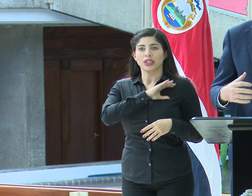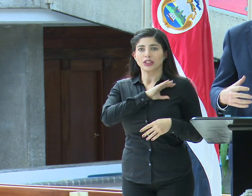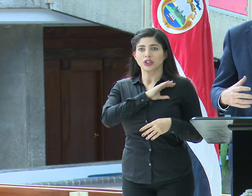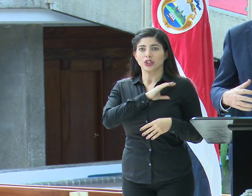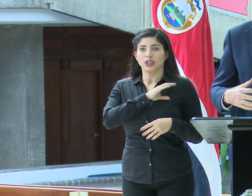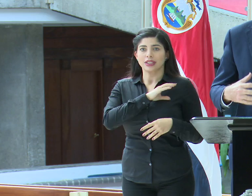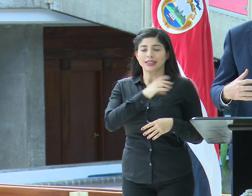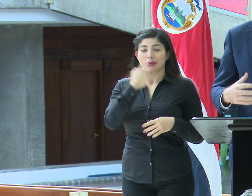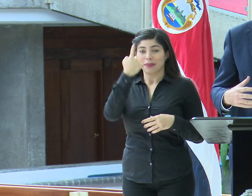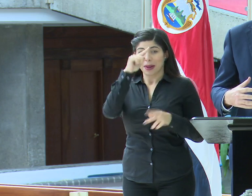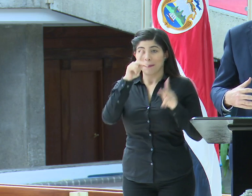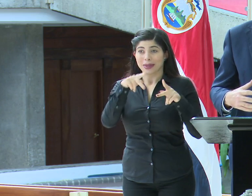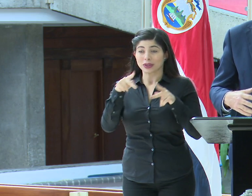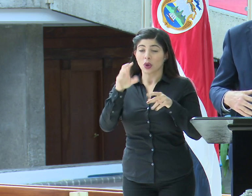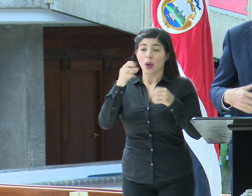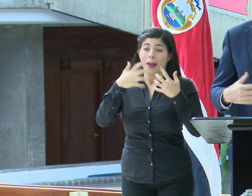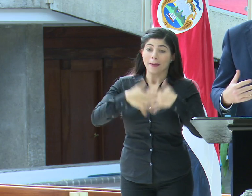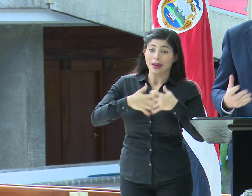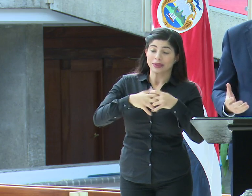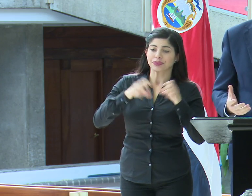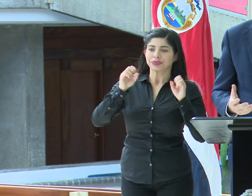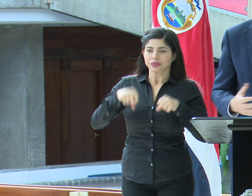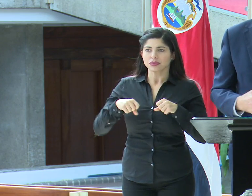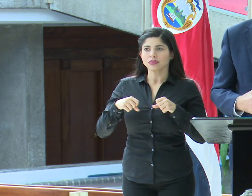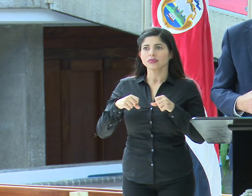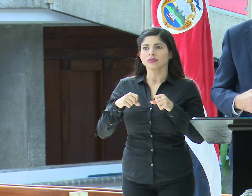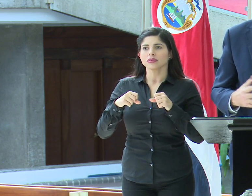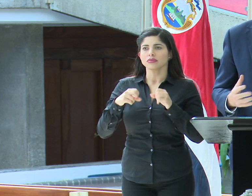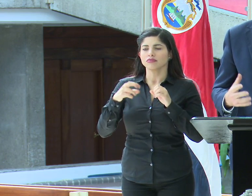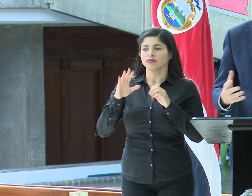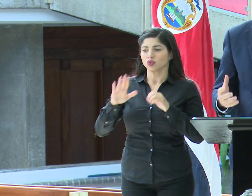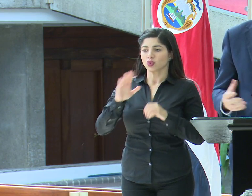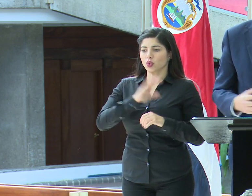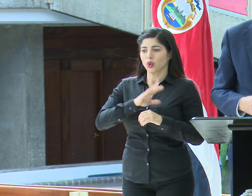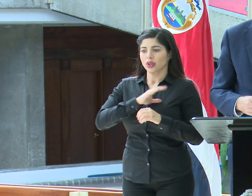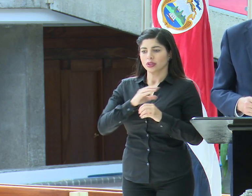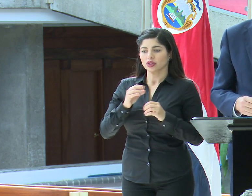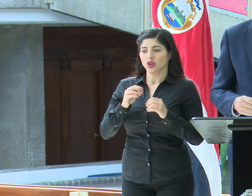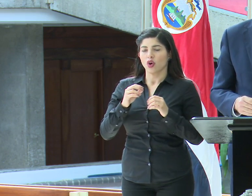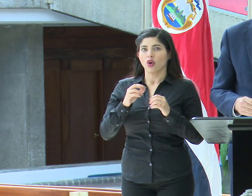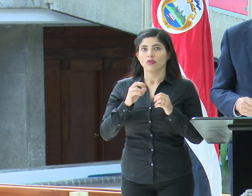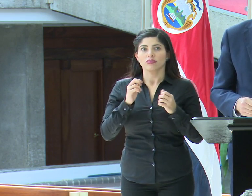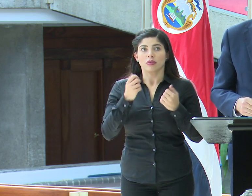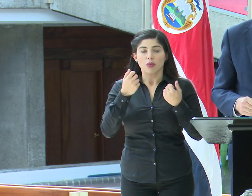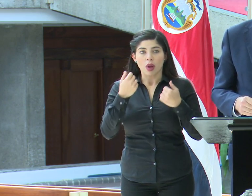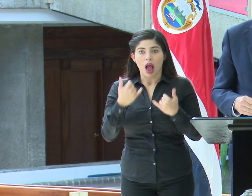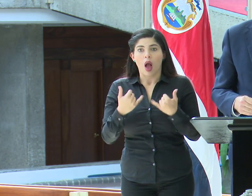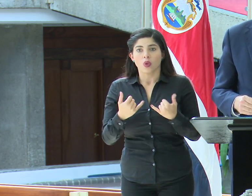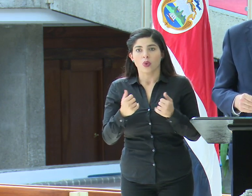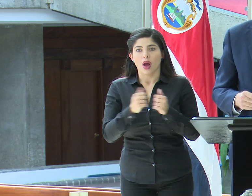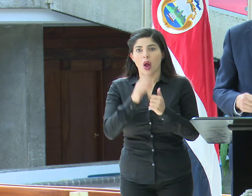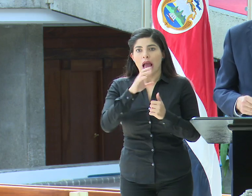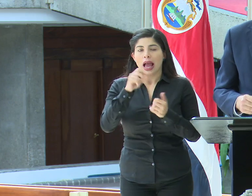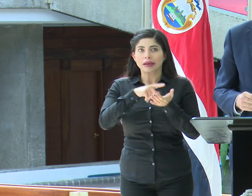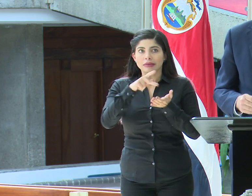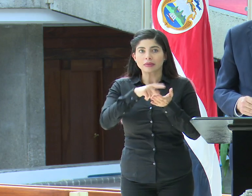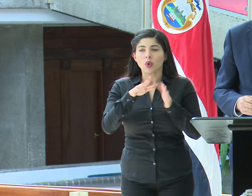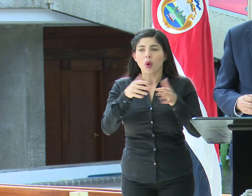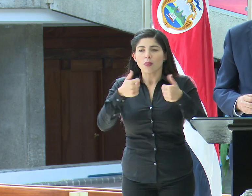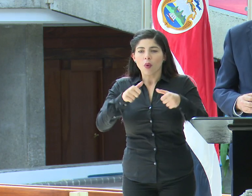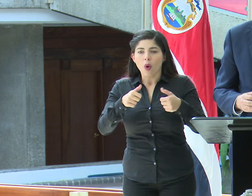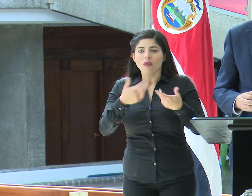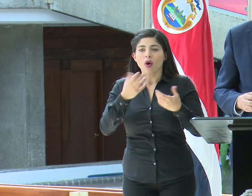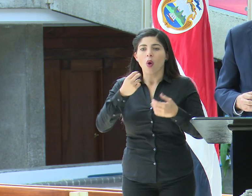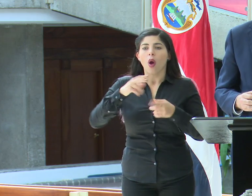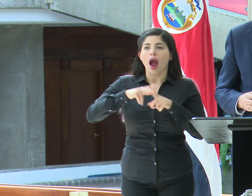las personas o las empresas pueden regularizar su condición ante la caja mediante convenios o